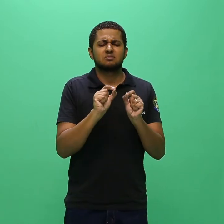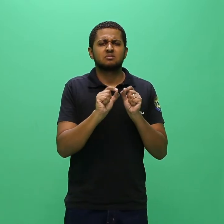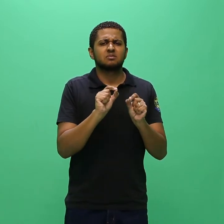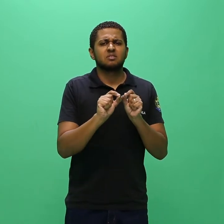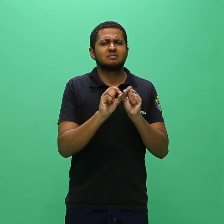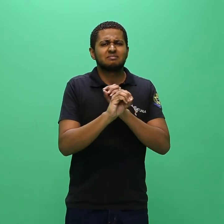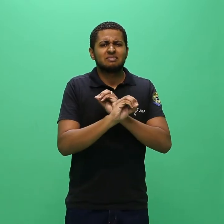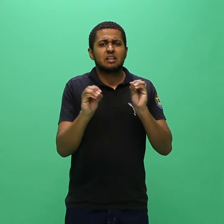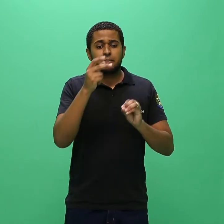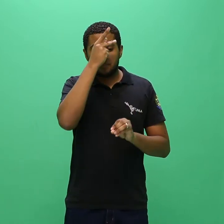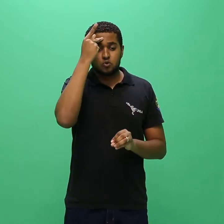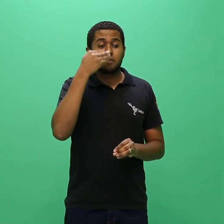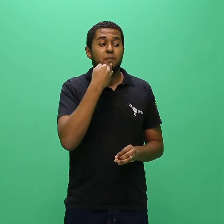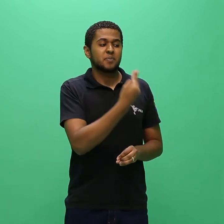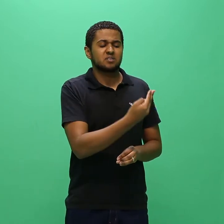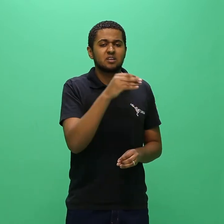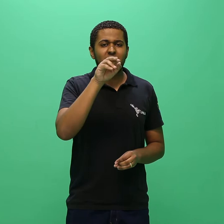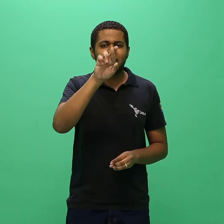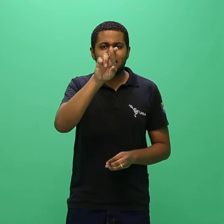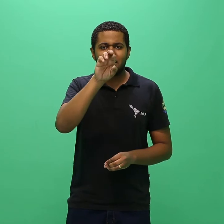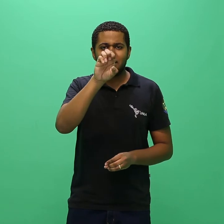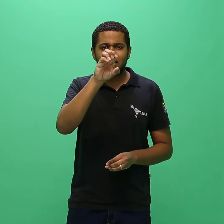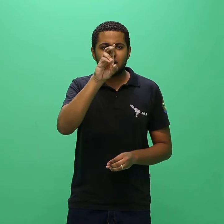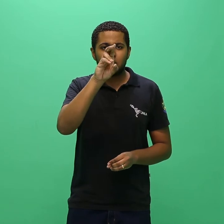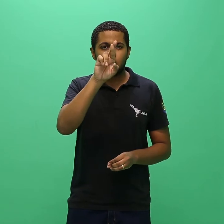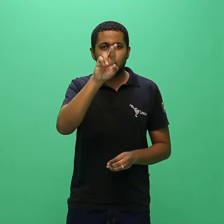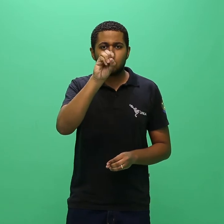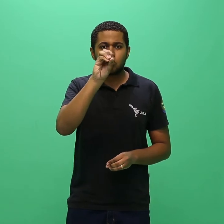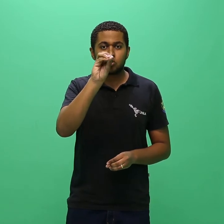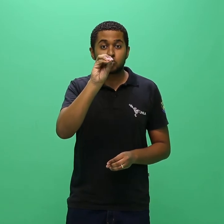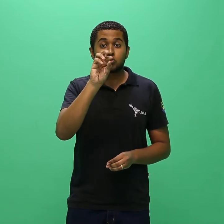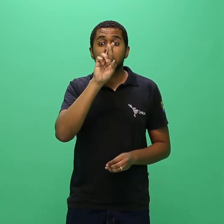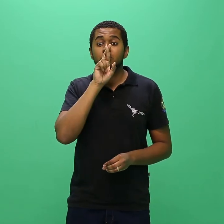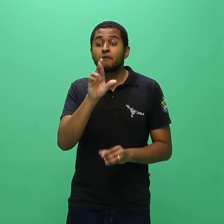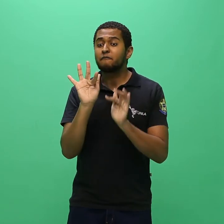de recurso em face do resultado final do processo seletivo.